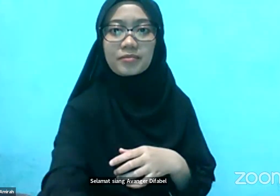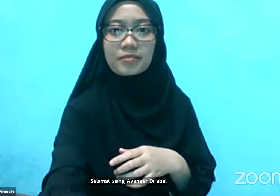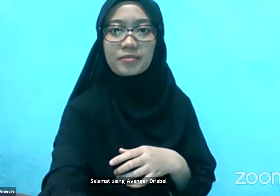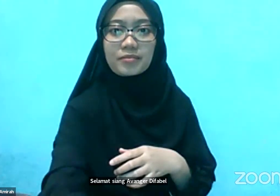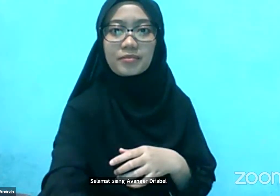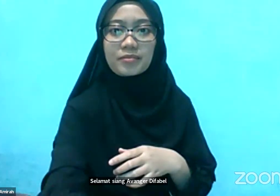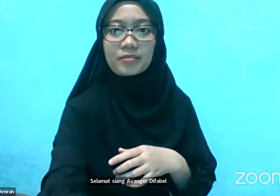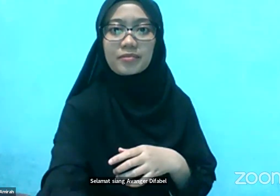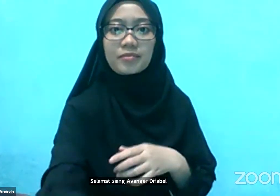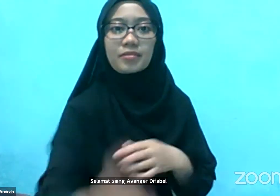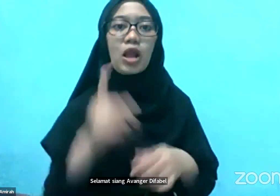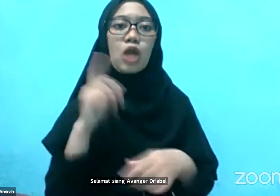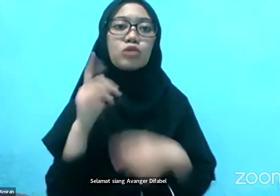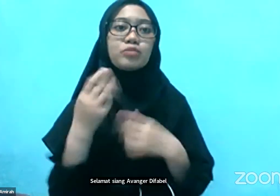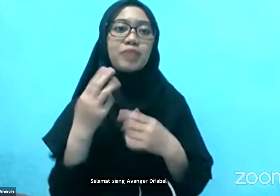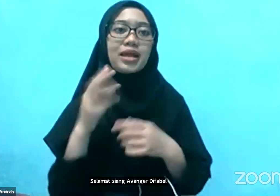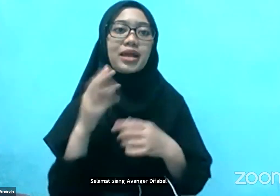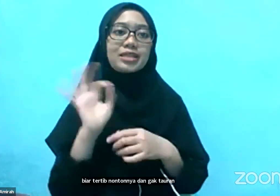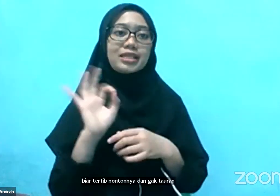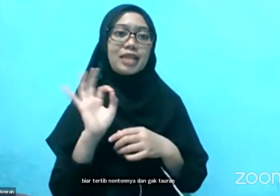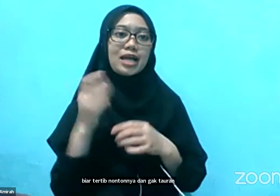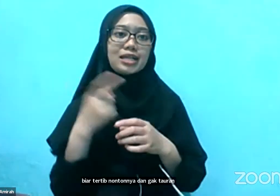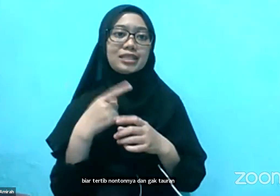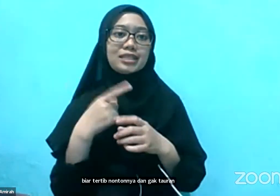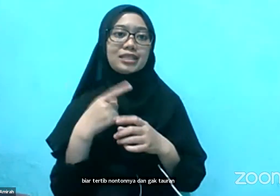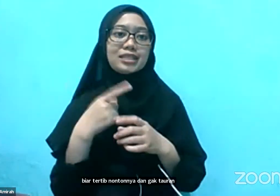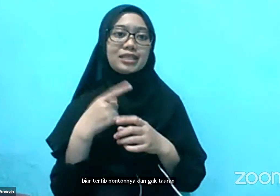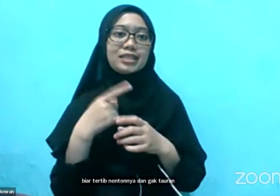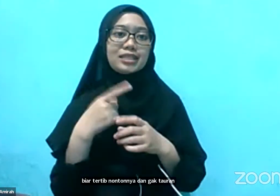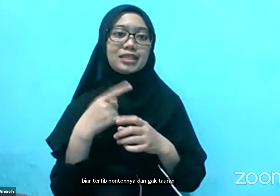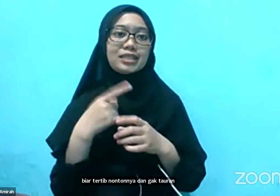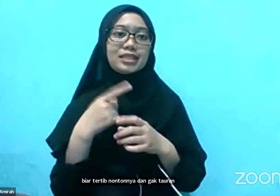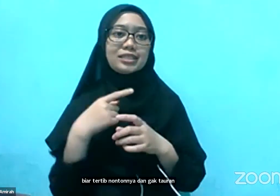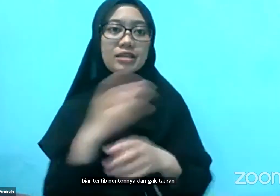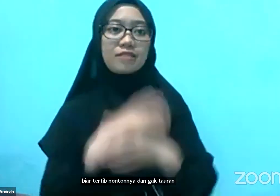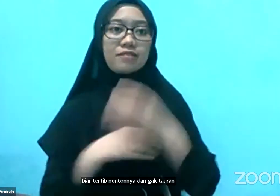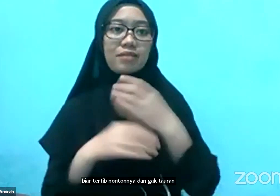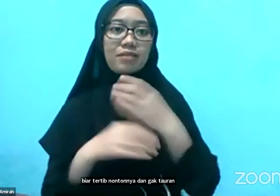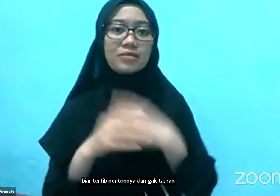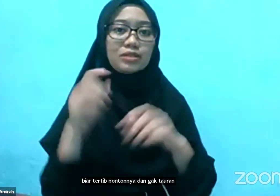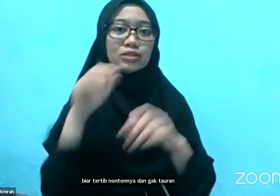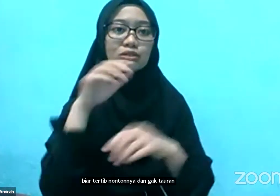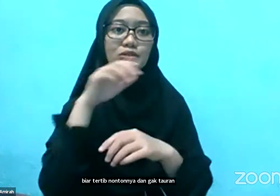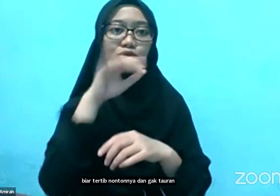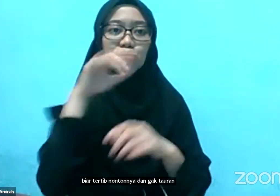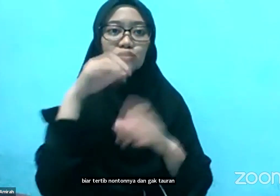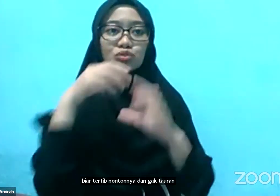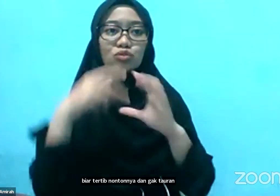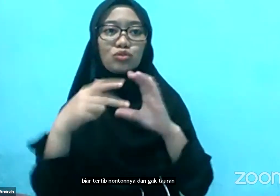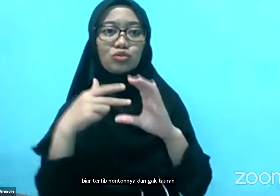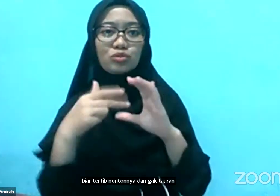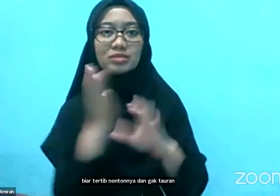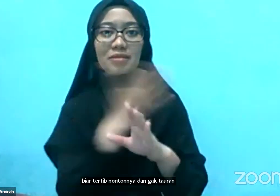Defable, layar zoomnya sebelah kiri ya Yang penonton dengan Disabilitas, layar zoomnya sebelah kanan